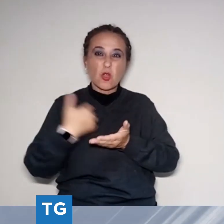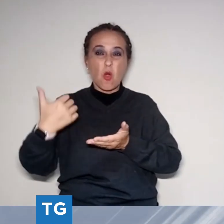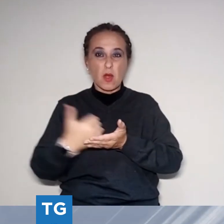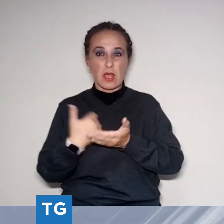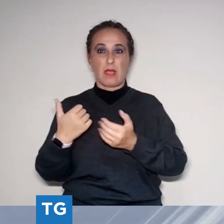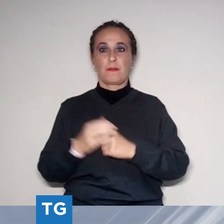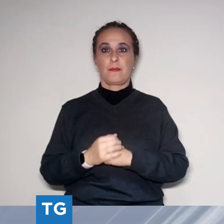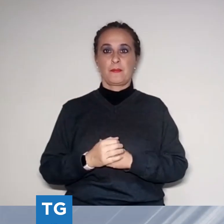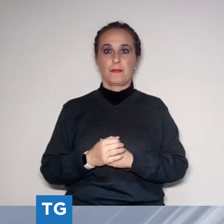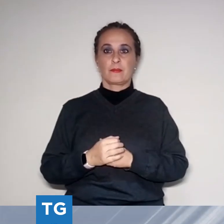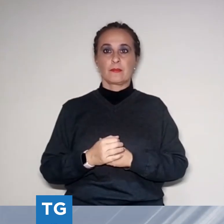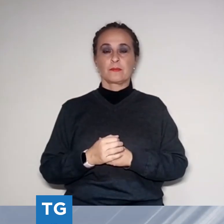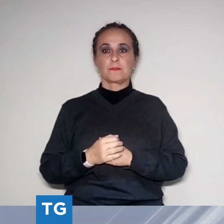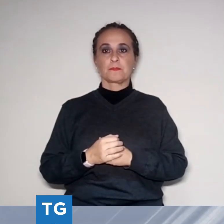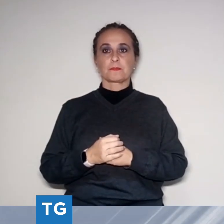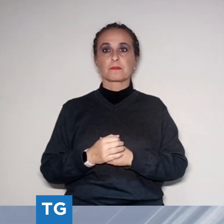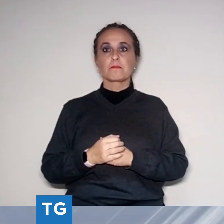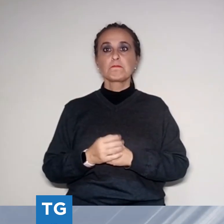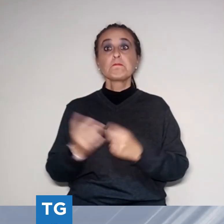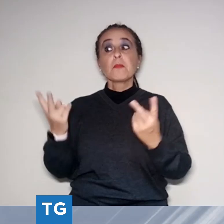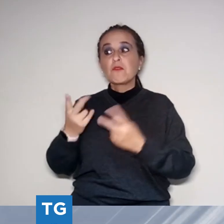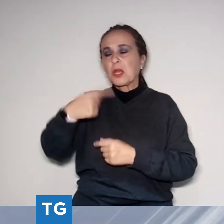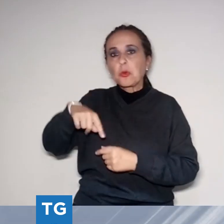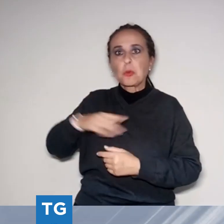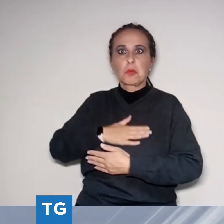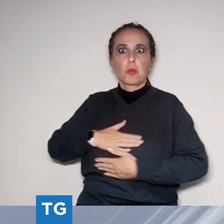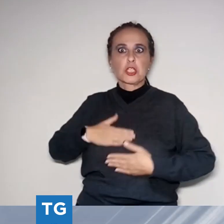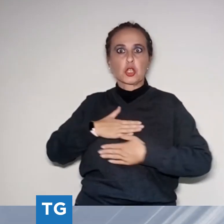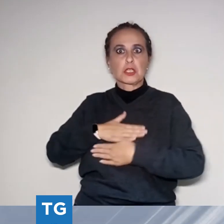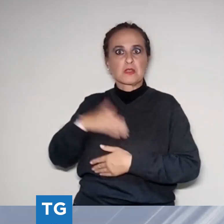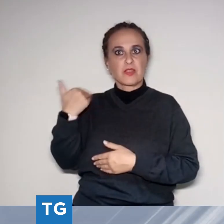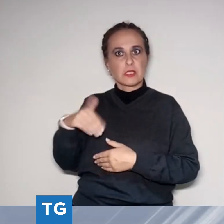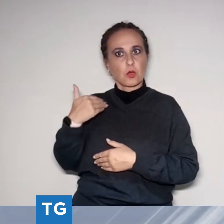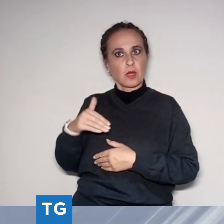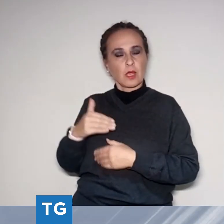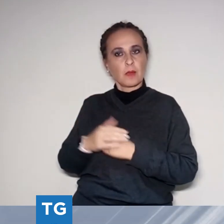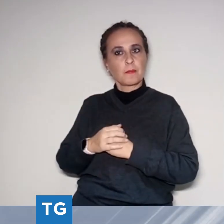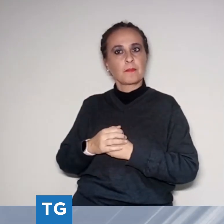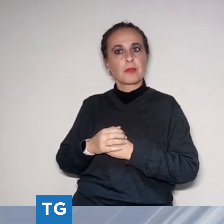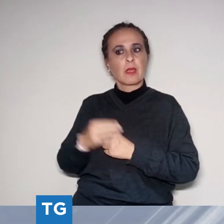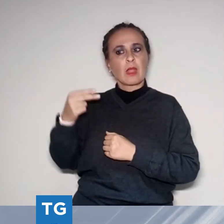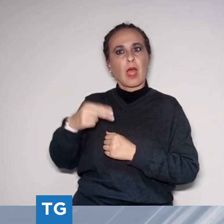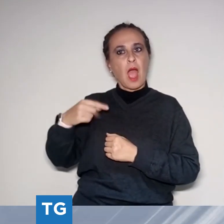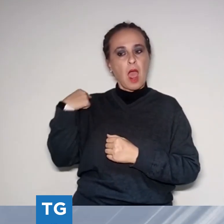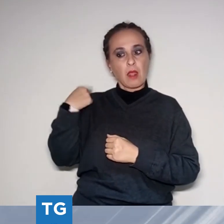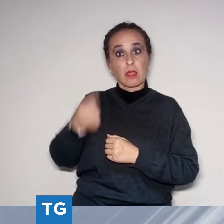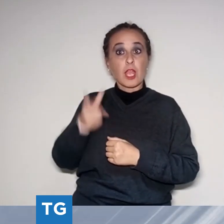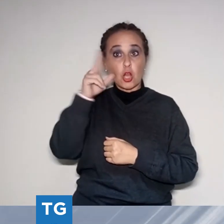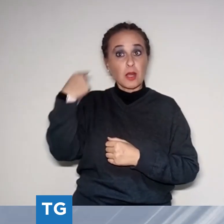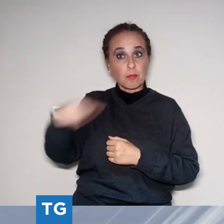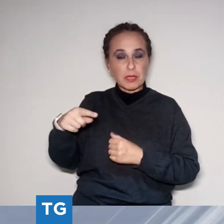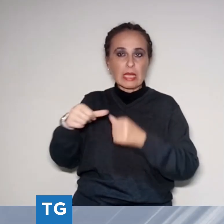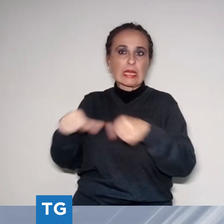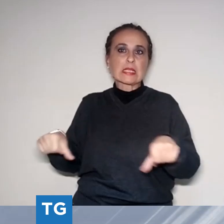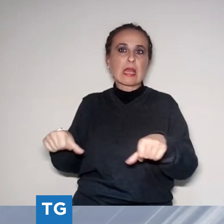è una bella soddisfazione, poi lei è da tanti anni che vive a Pietrasanta, quindi è